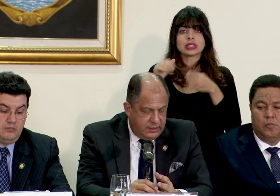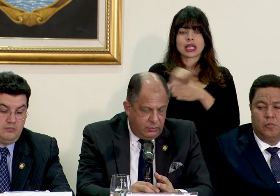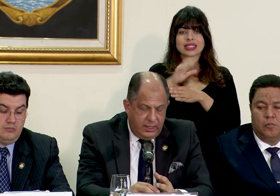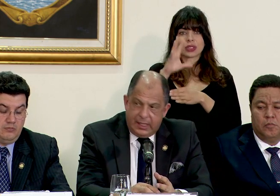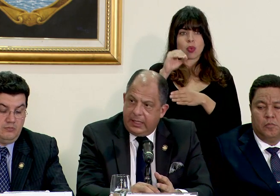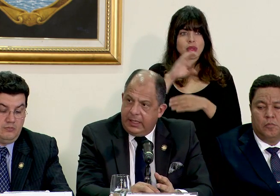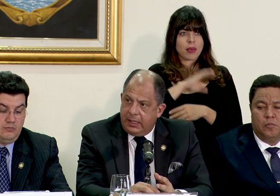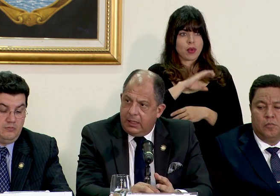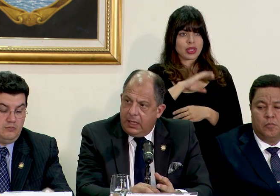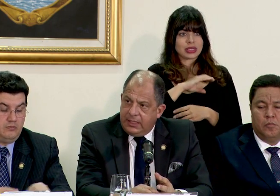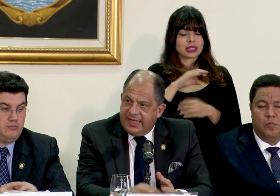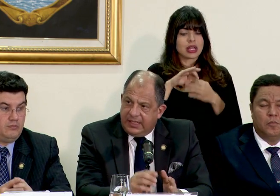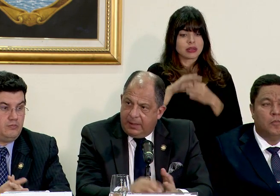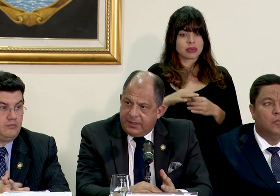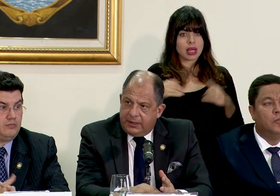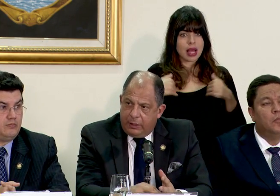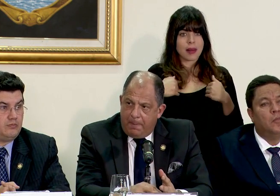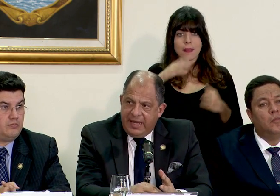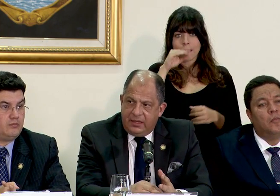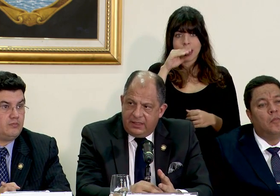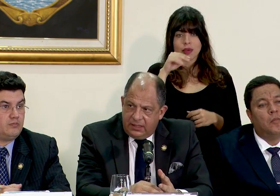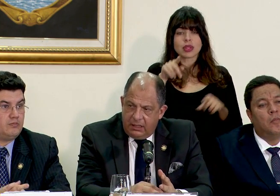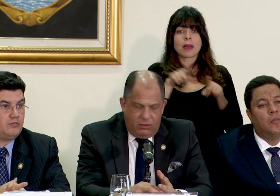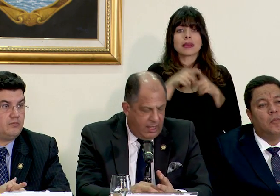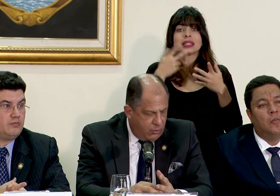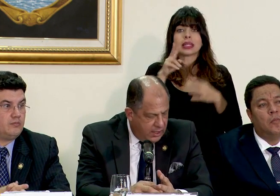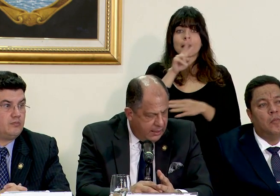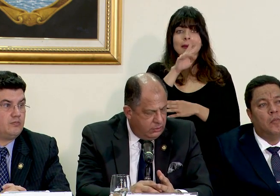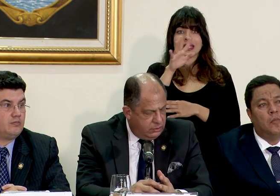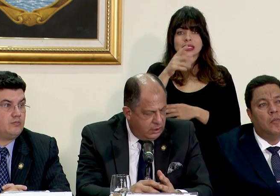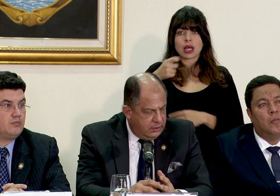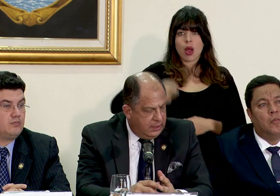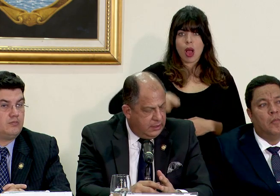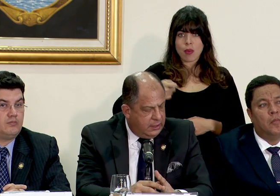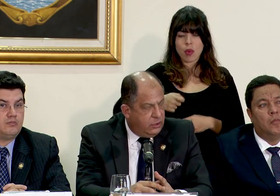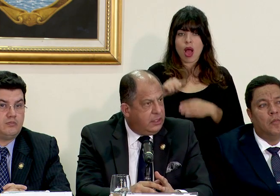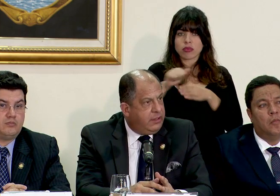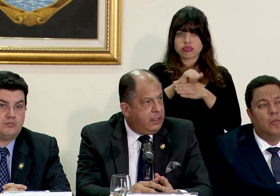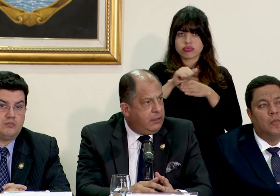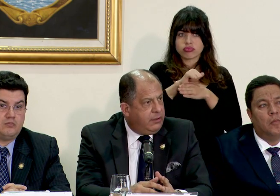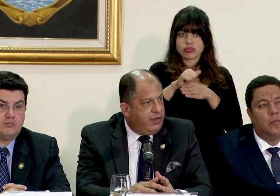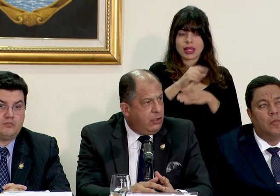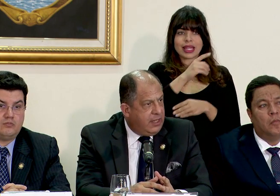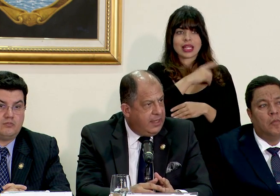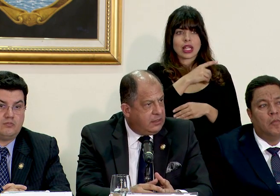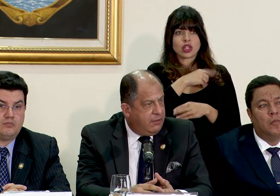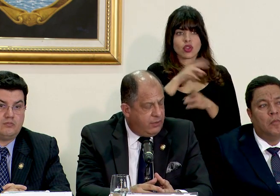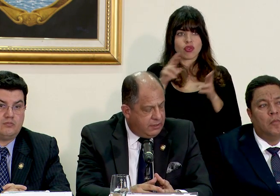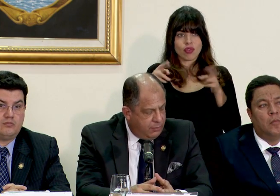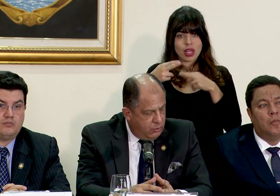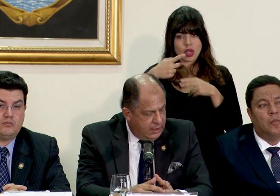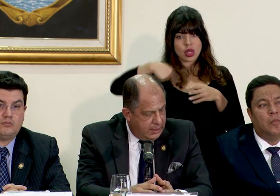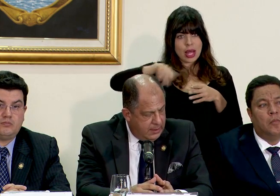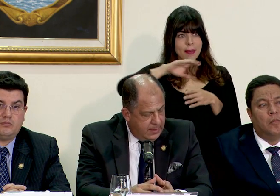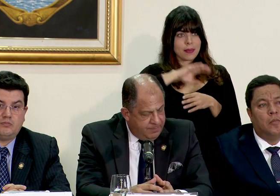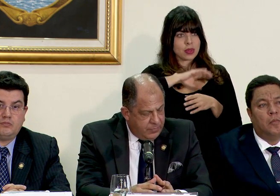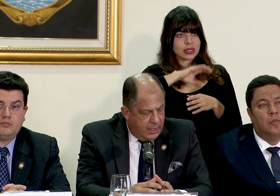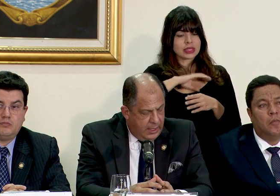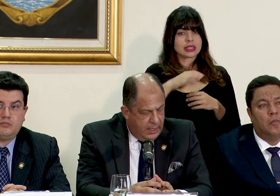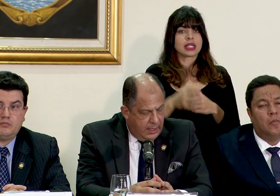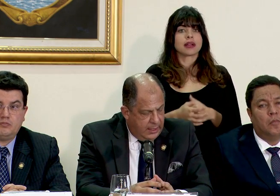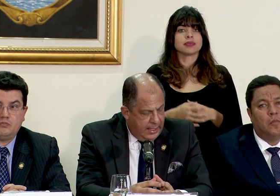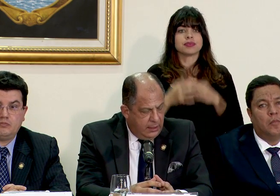policías de la unidad canina ya se capacitaron 25 abogados de las direcciones regionales de la fuerza pública